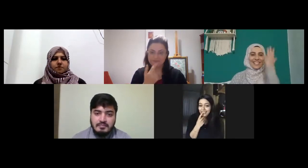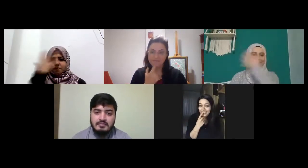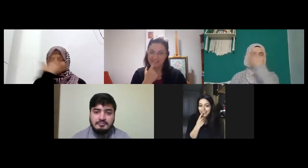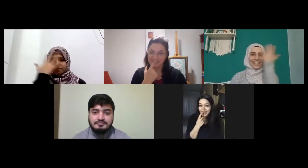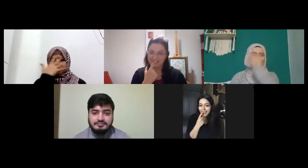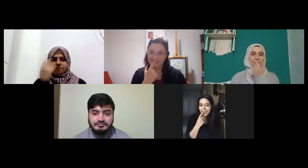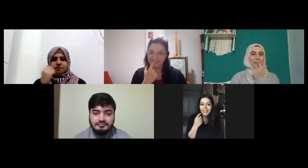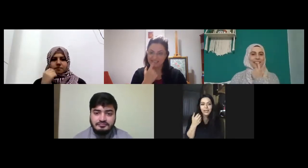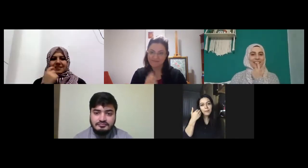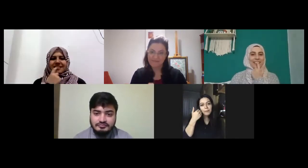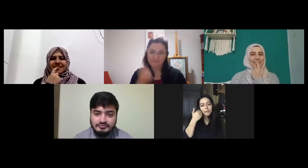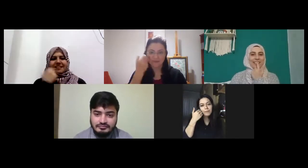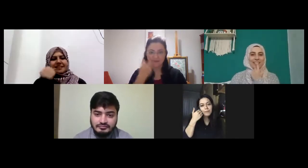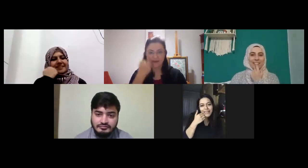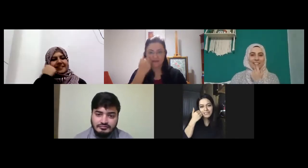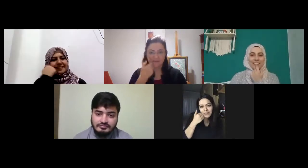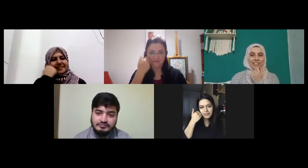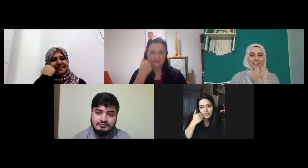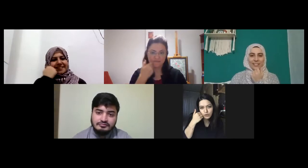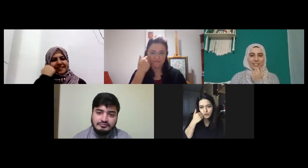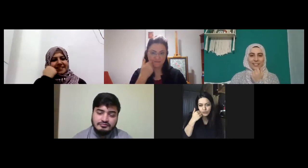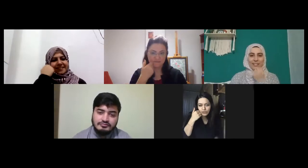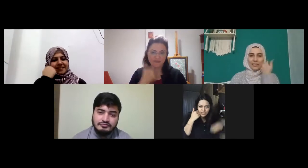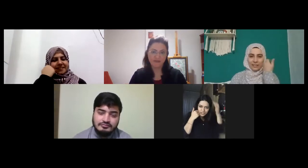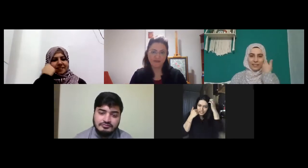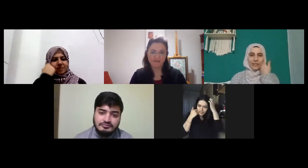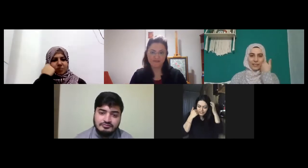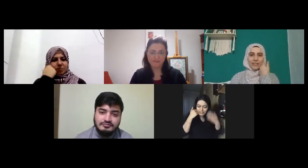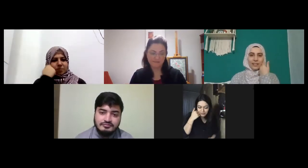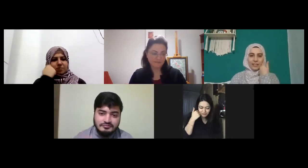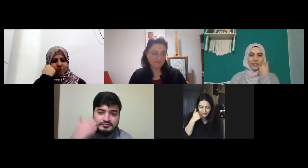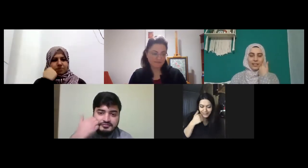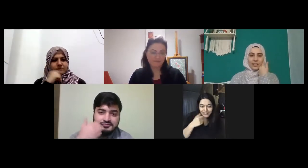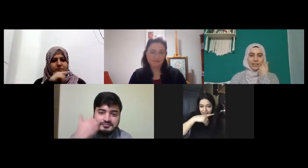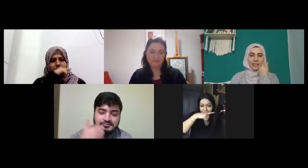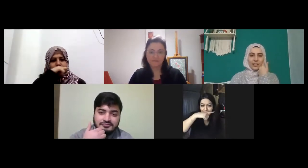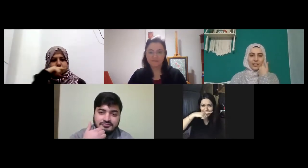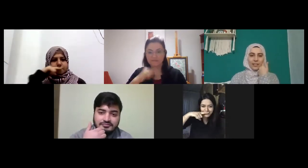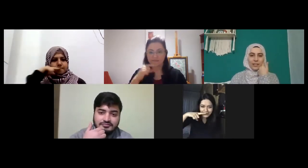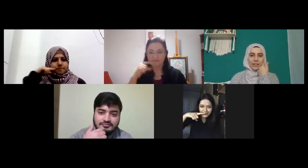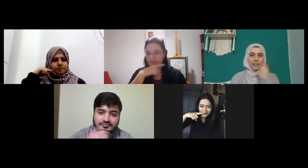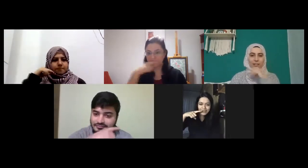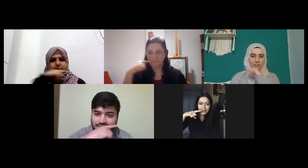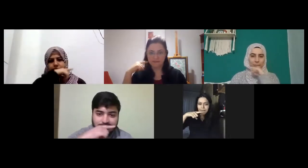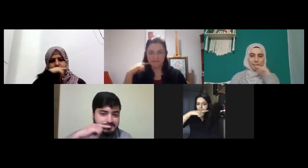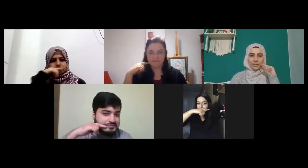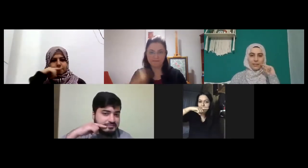kara beyaz beyaz bir de şuydu ikinci işareti beyaz kırmızı kırmızı